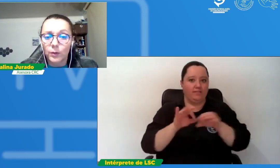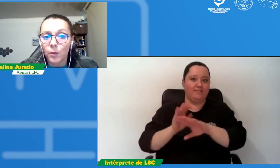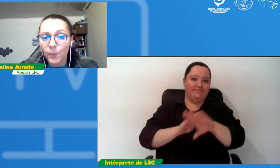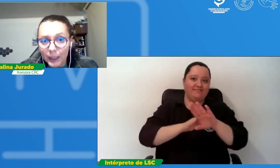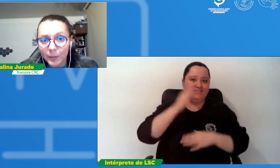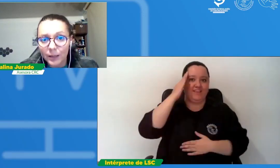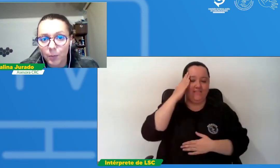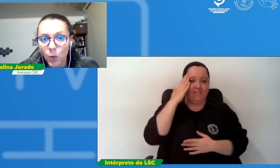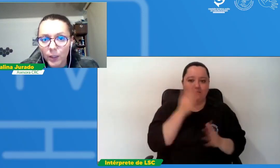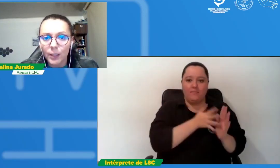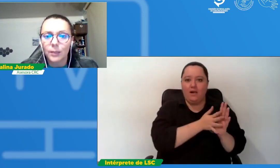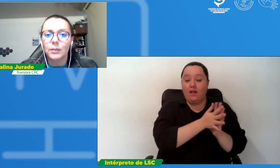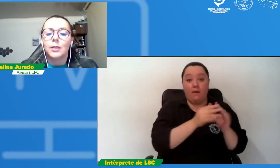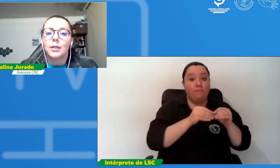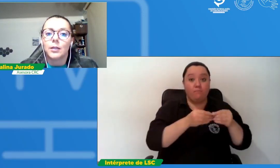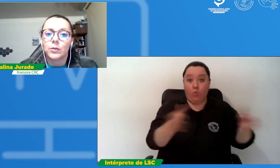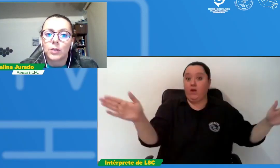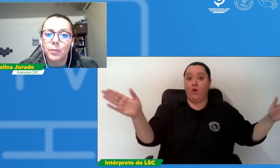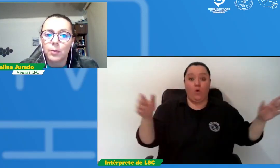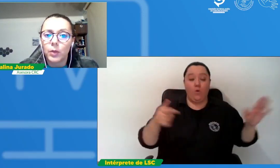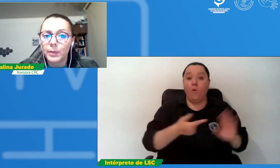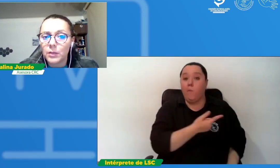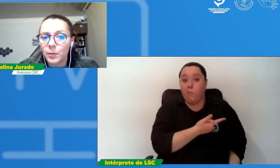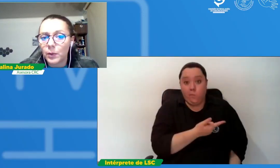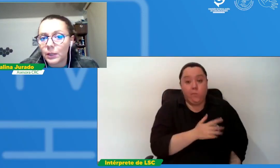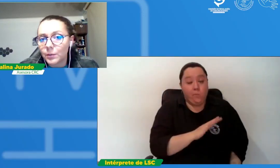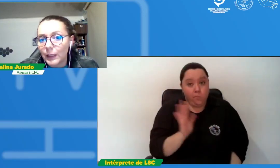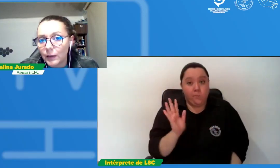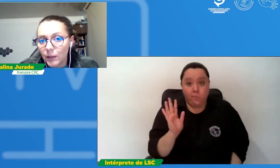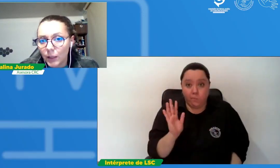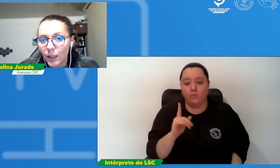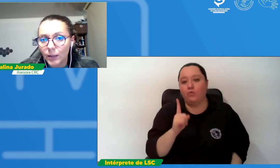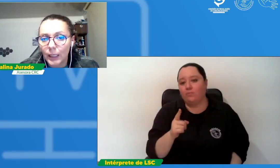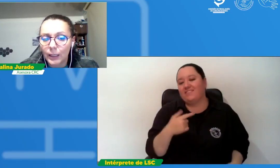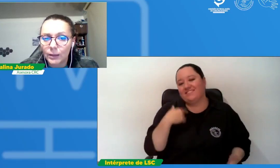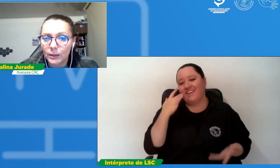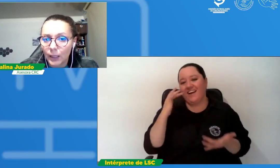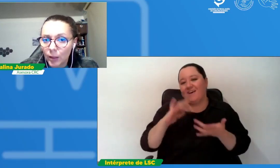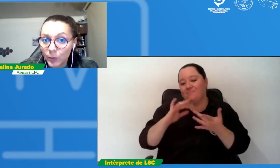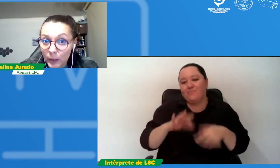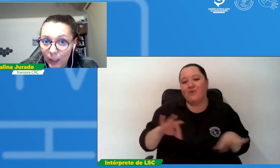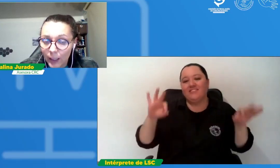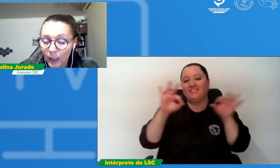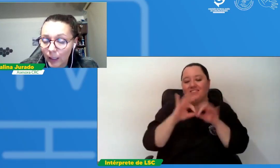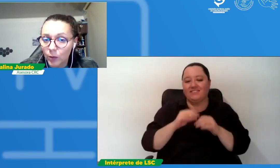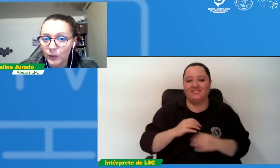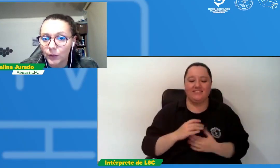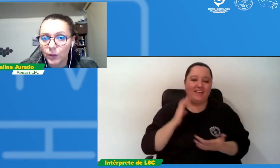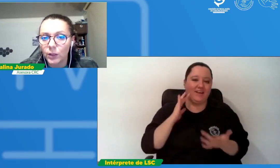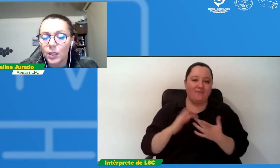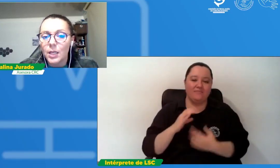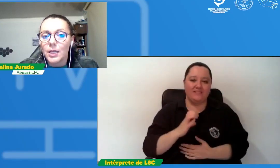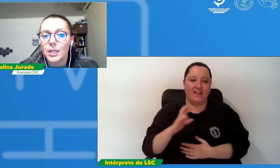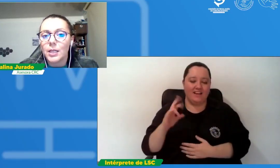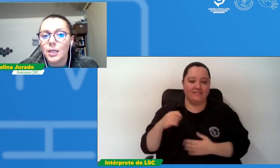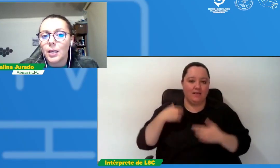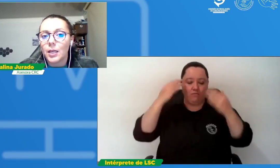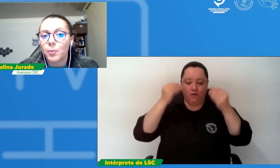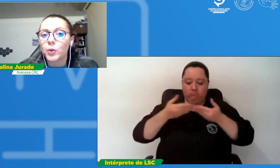completamente pública esto también por el principio de transparencia que caracteriza a la comisión y porque